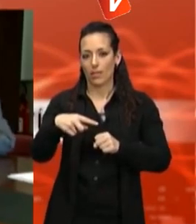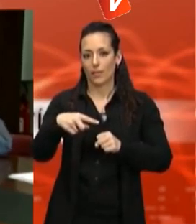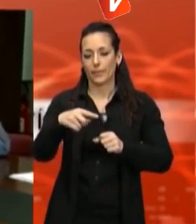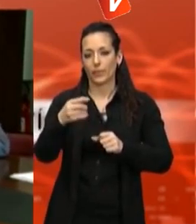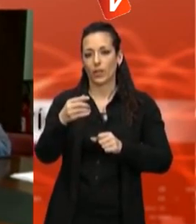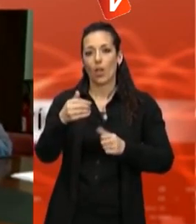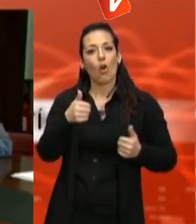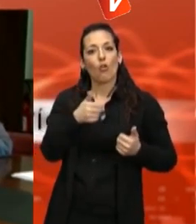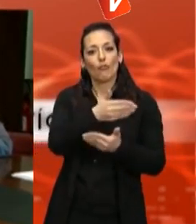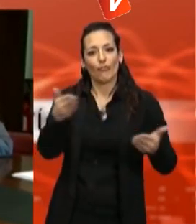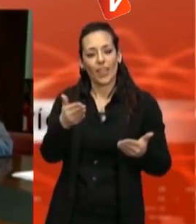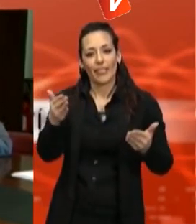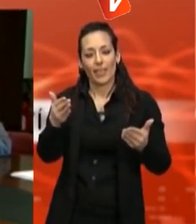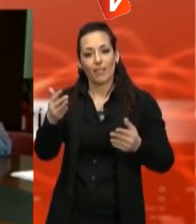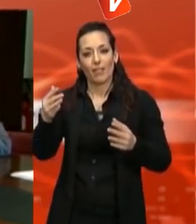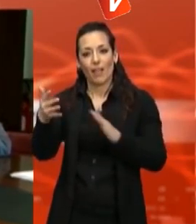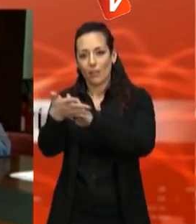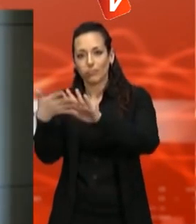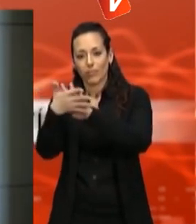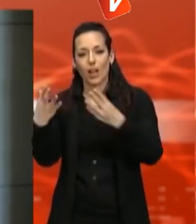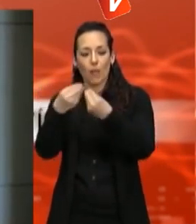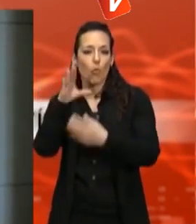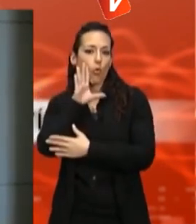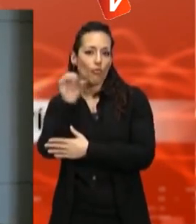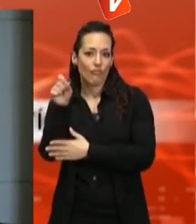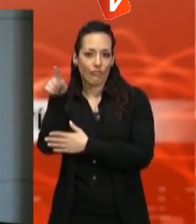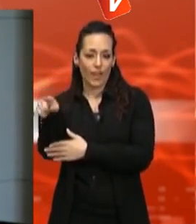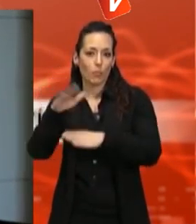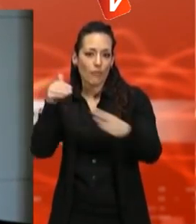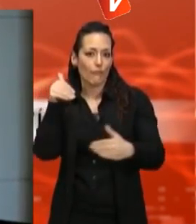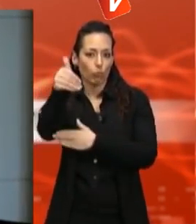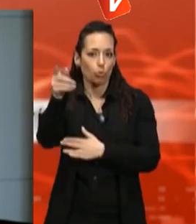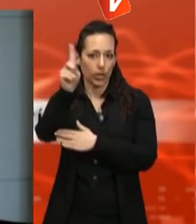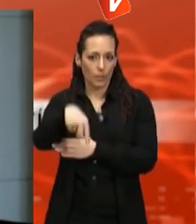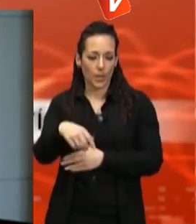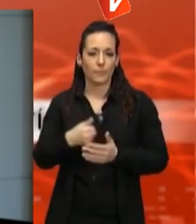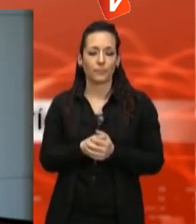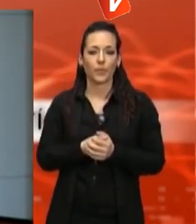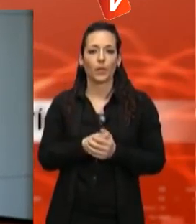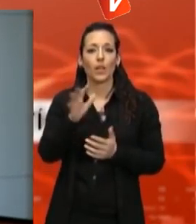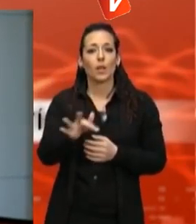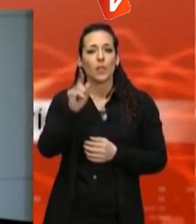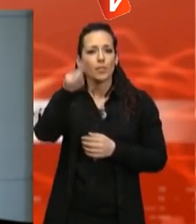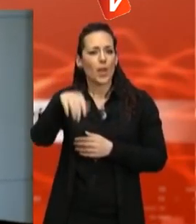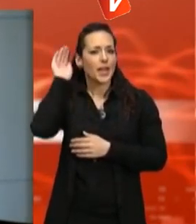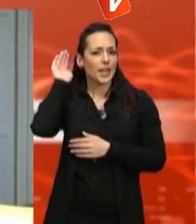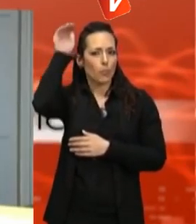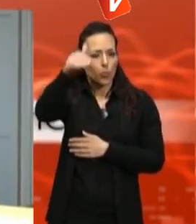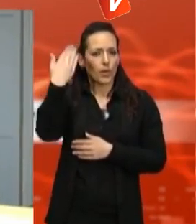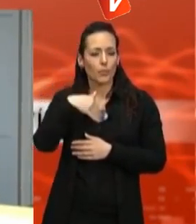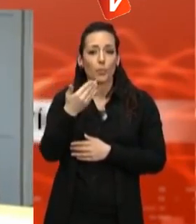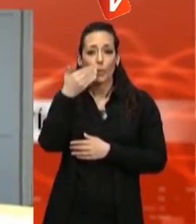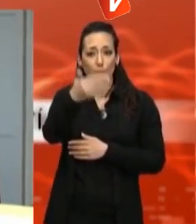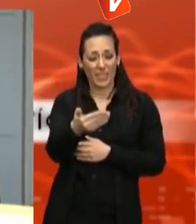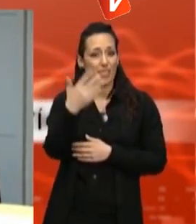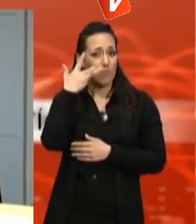El ple de març comptarà en l'apartat de participació ciutadana amb la intervenció de l'Associació de Terrassa per la Tercera República, que demanarà que l'Ajuntament comemori